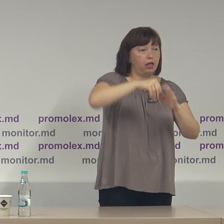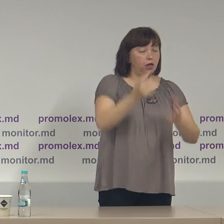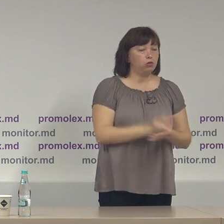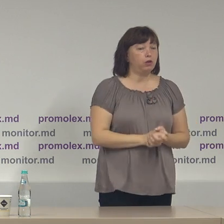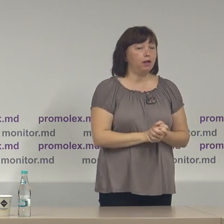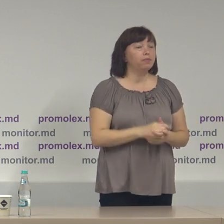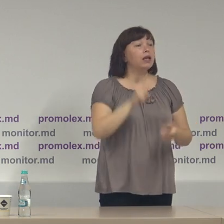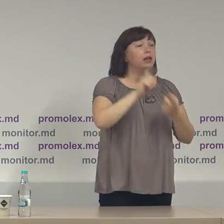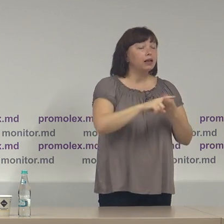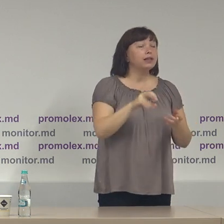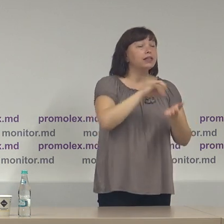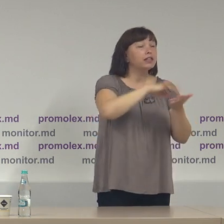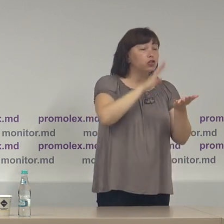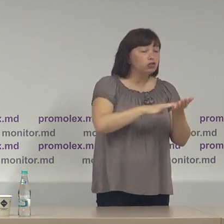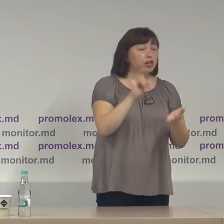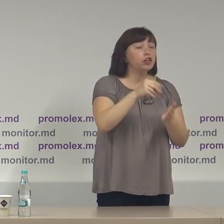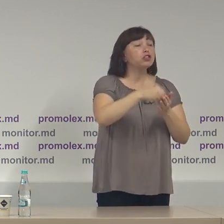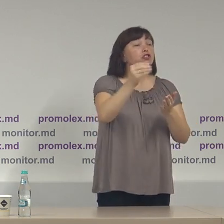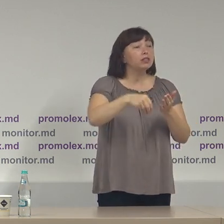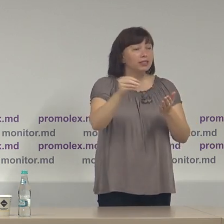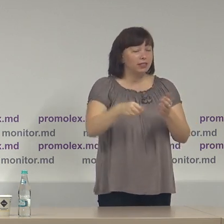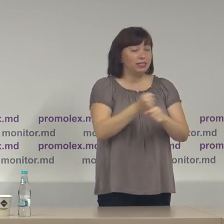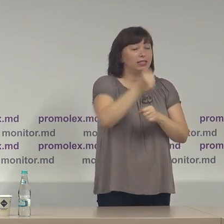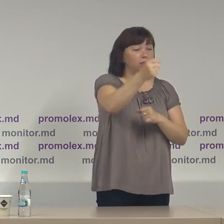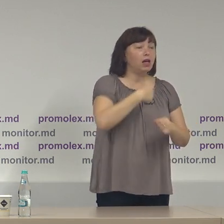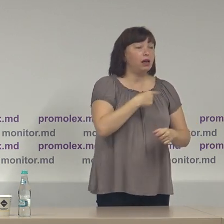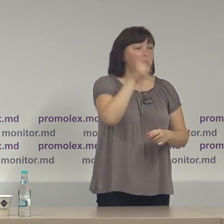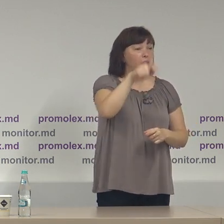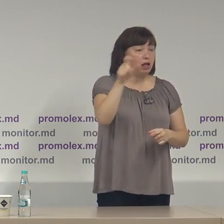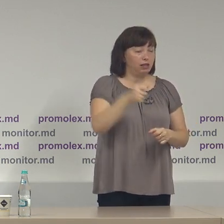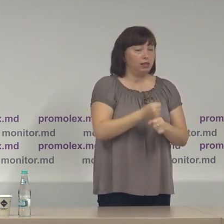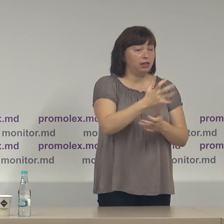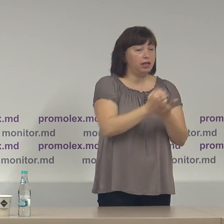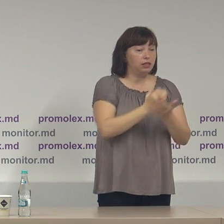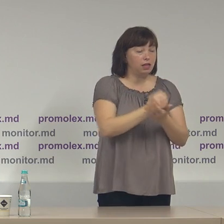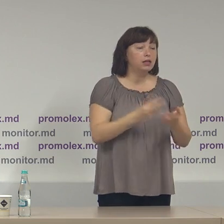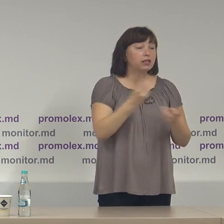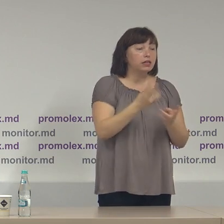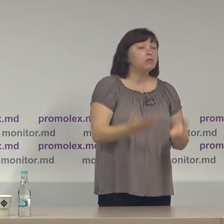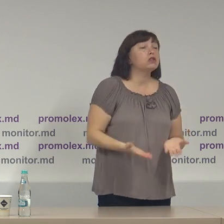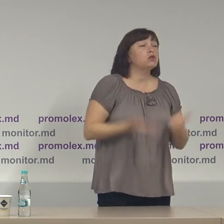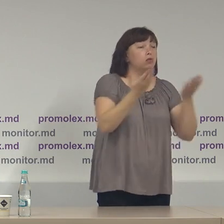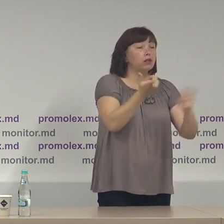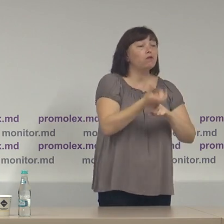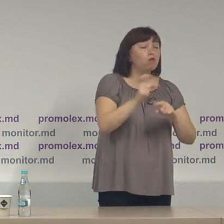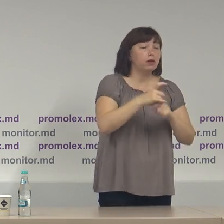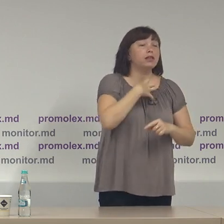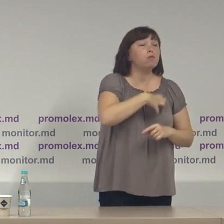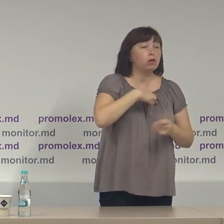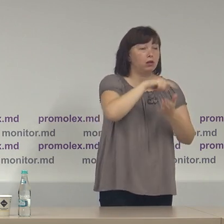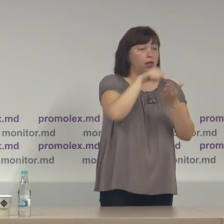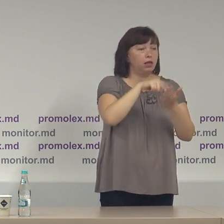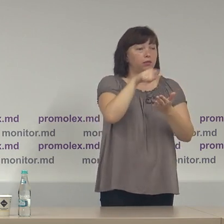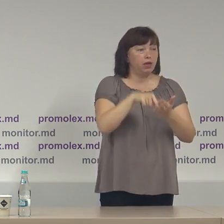desemnarea și înregistrarea candidaților trebuie să scoatem în evidență câteva aspecte importante mai mult